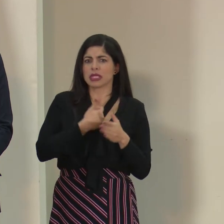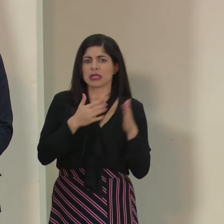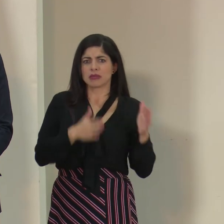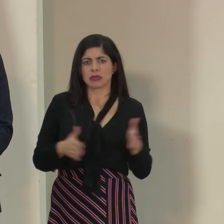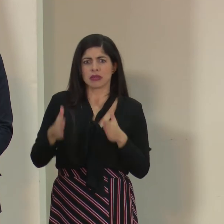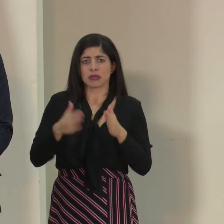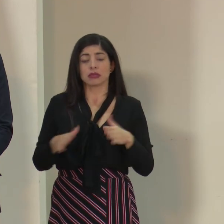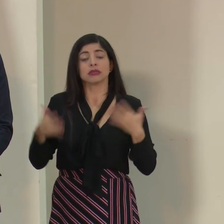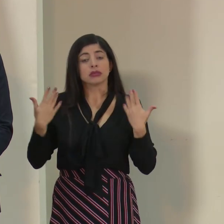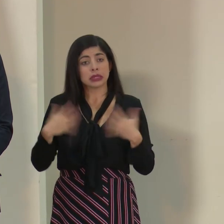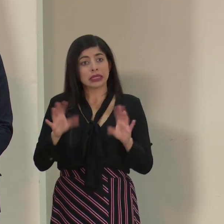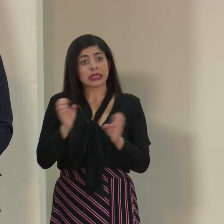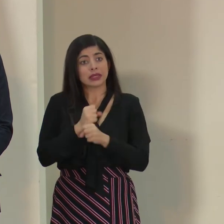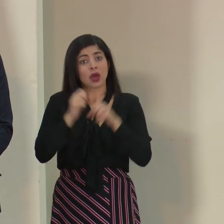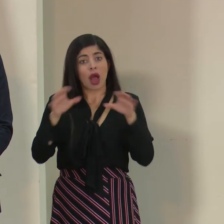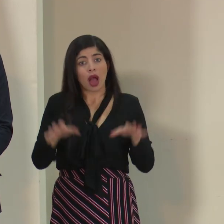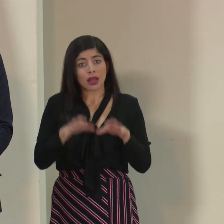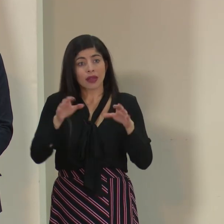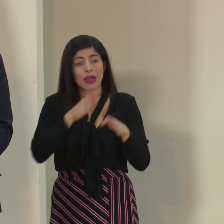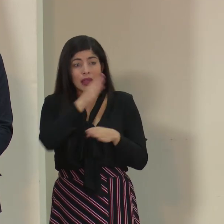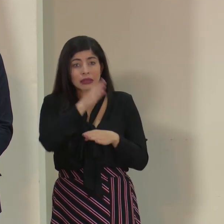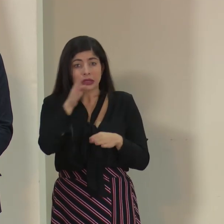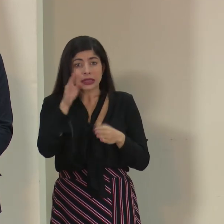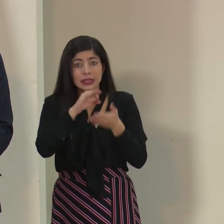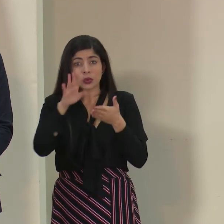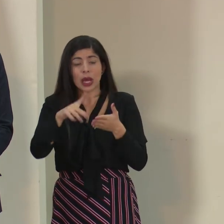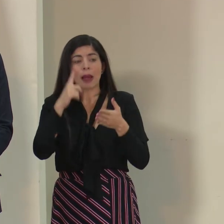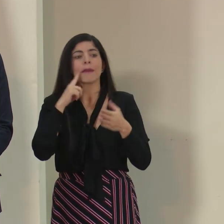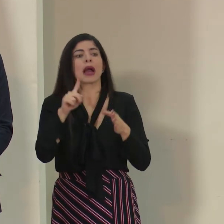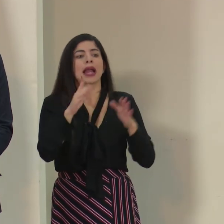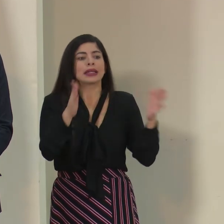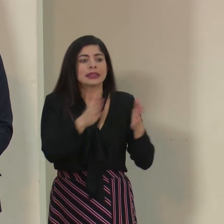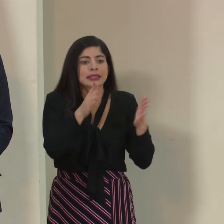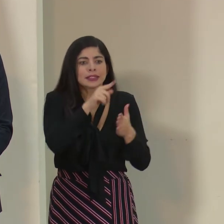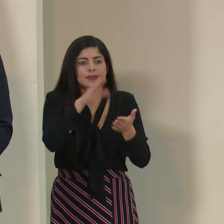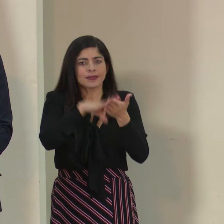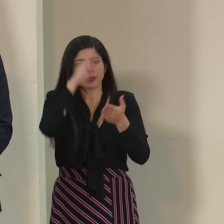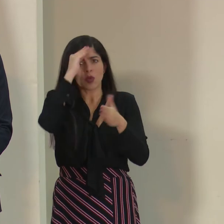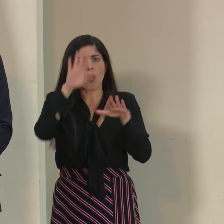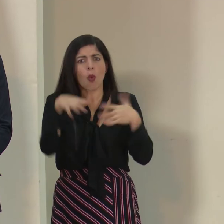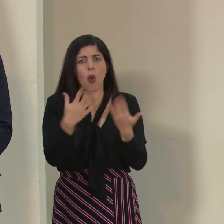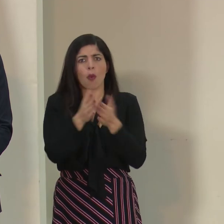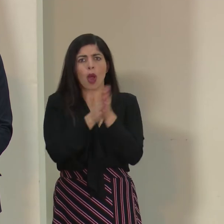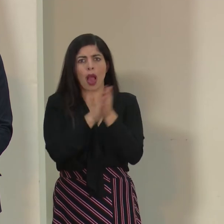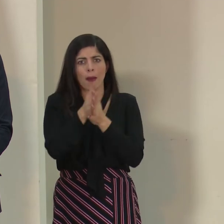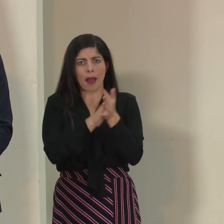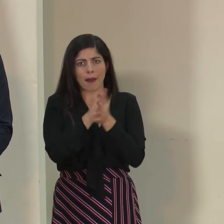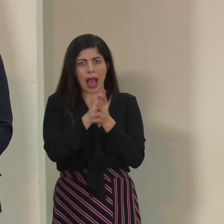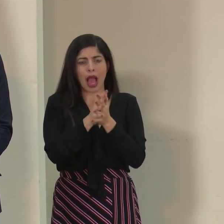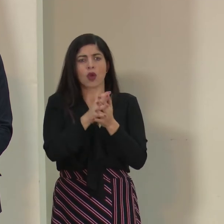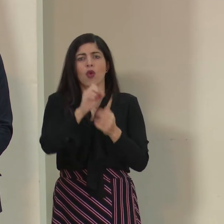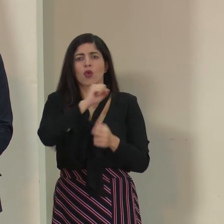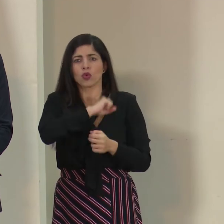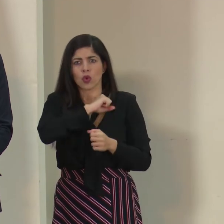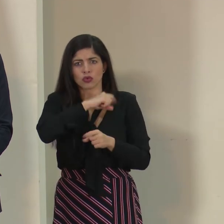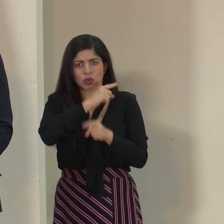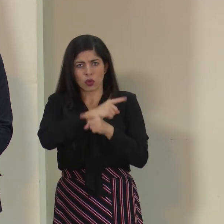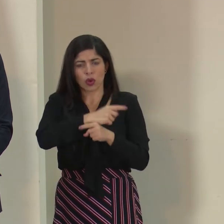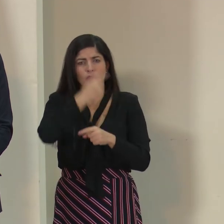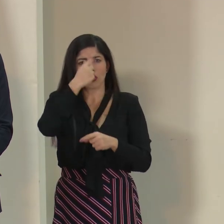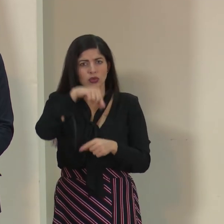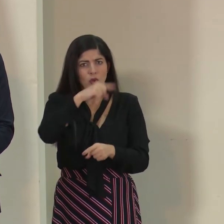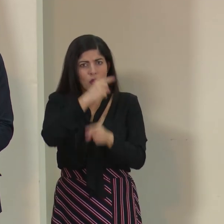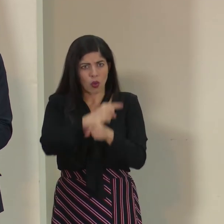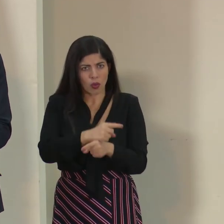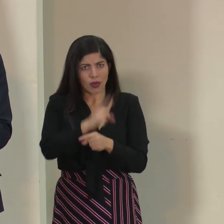hecho actividades, incluso ya varias en centros educativos, para promover el lavado de manos, el protocolo de tos y estornudo y